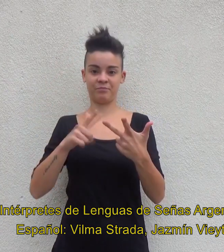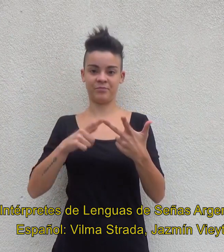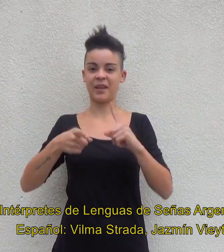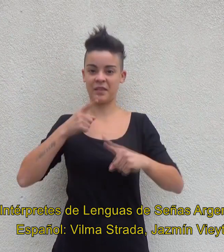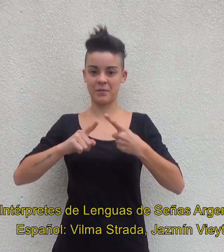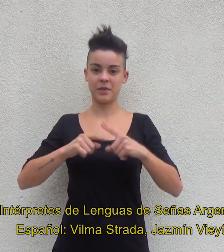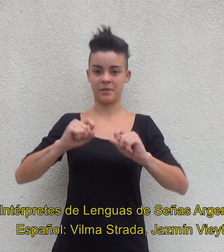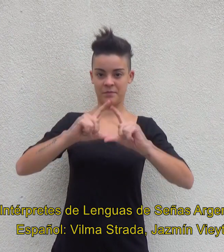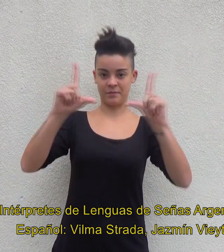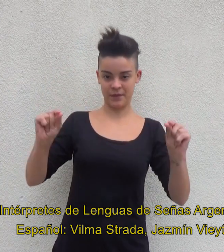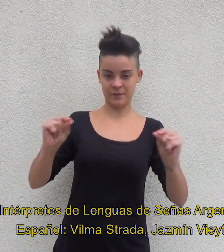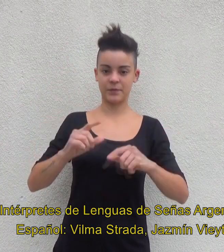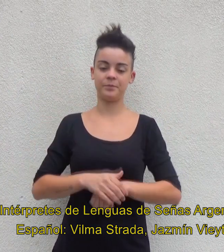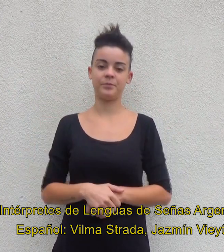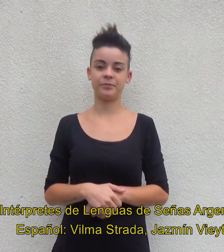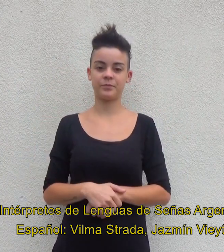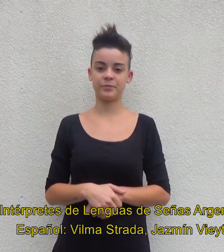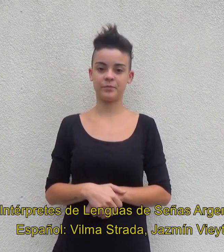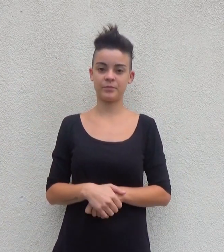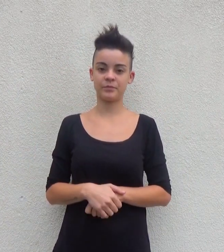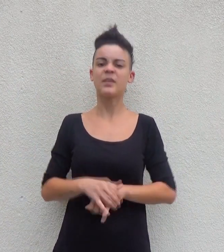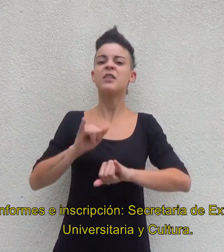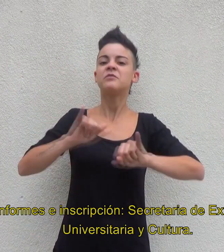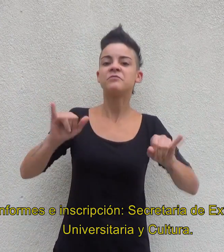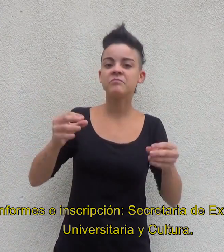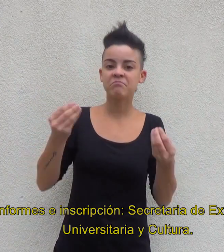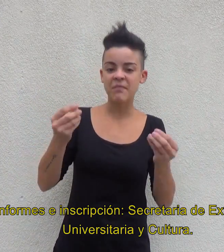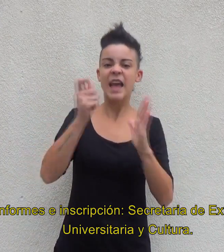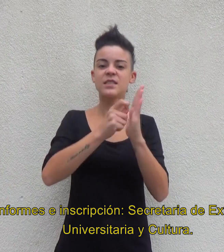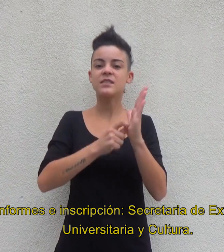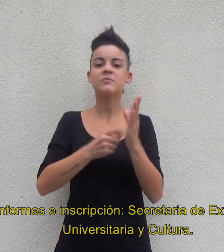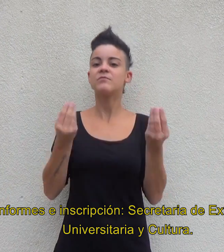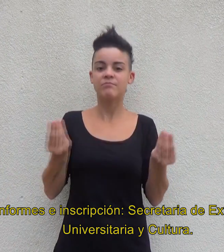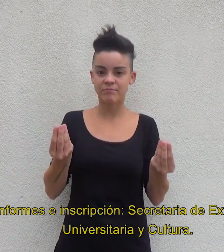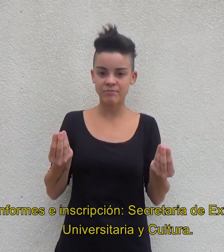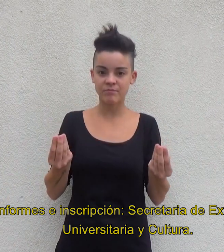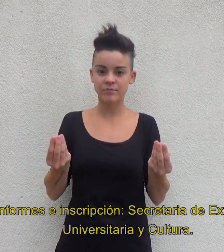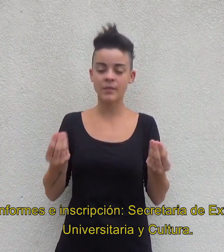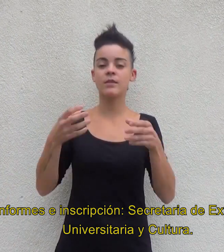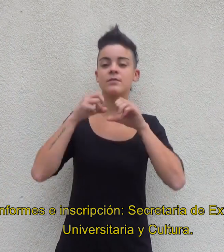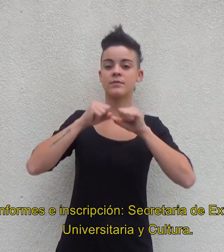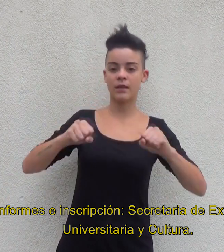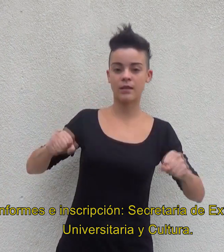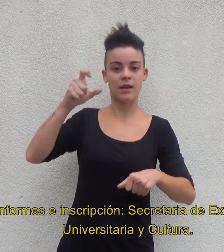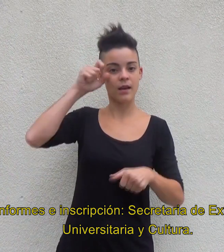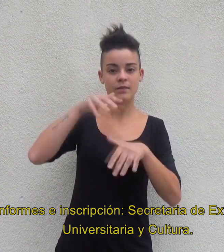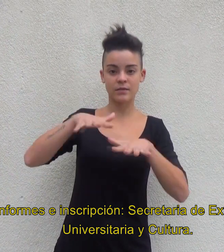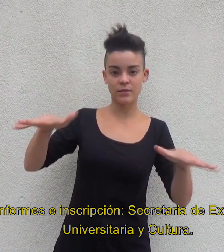Vieites Por informes e inscripción Secretaría de Extensión Universitaria